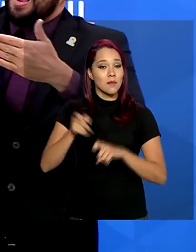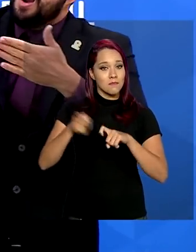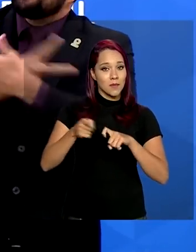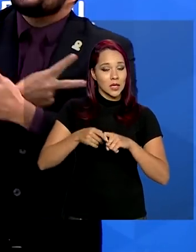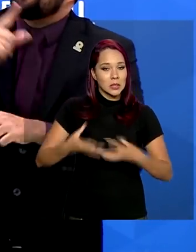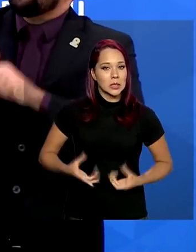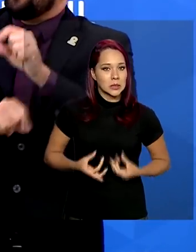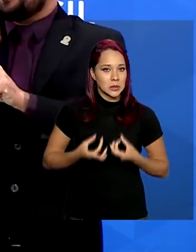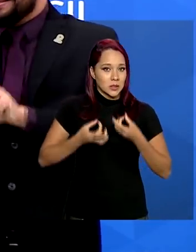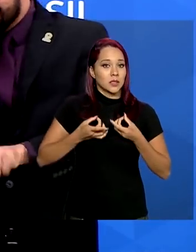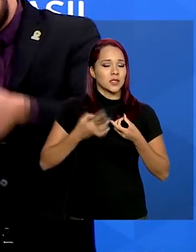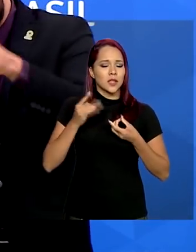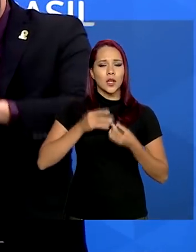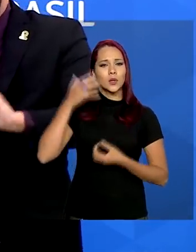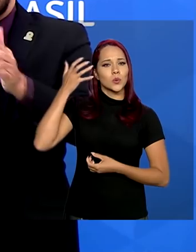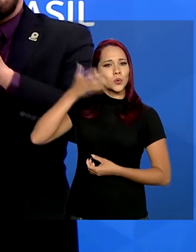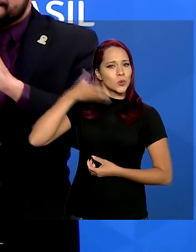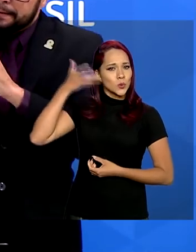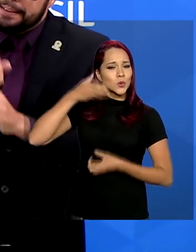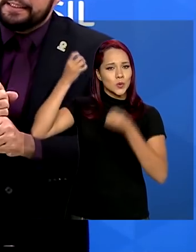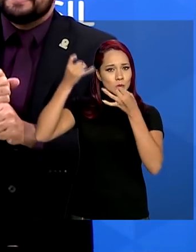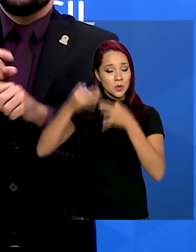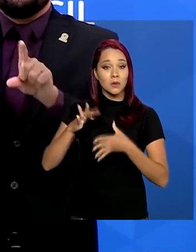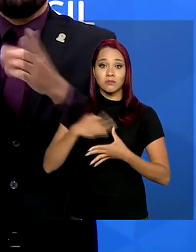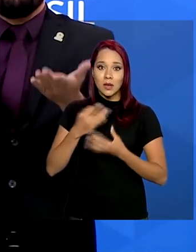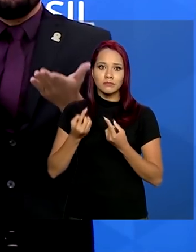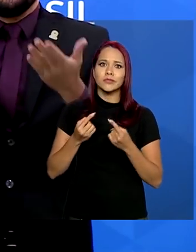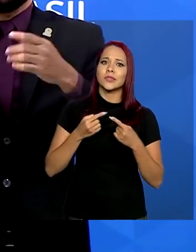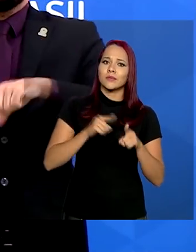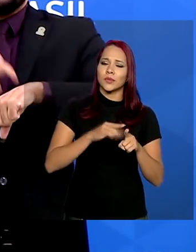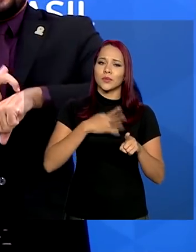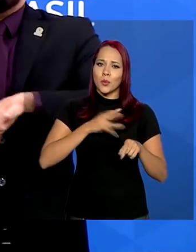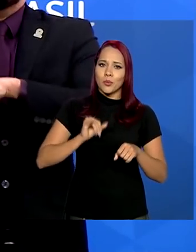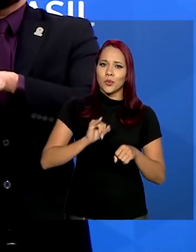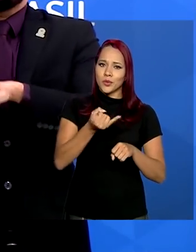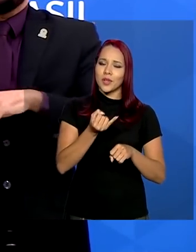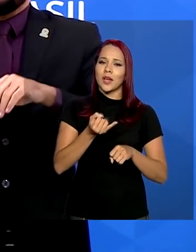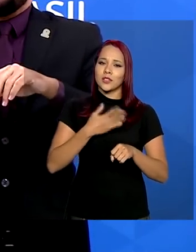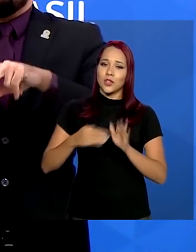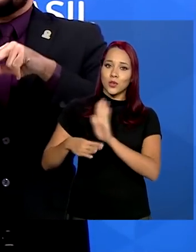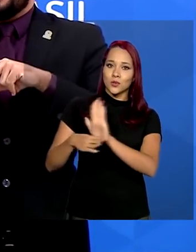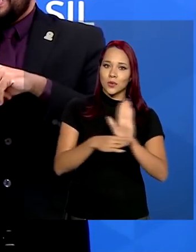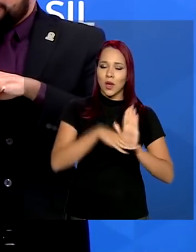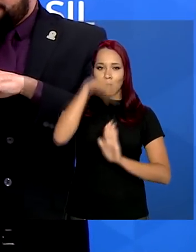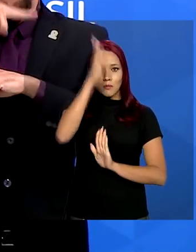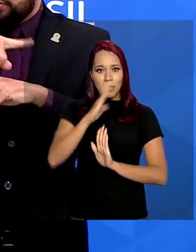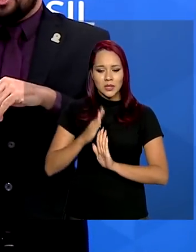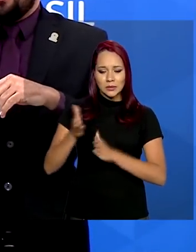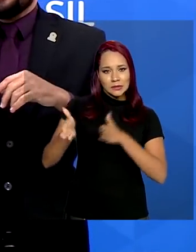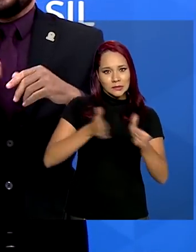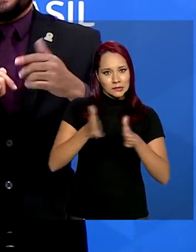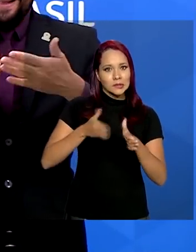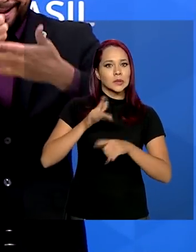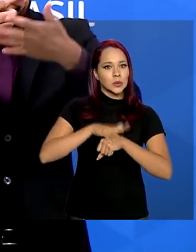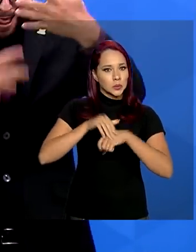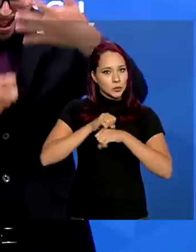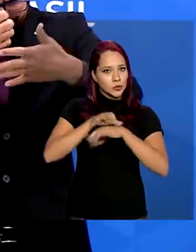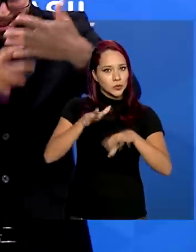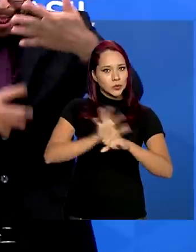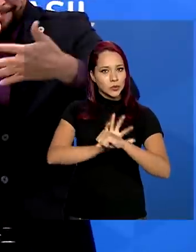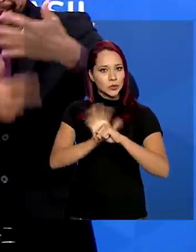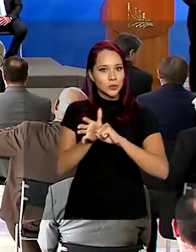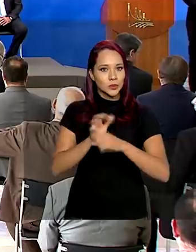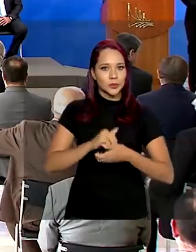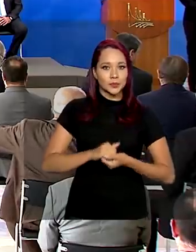-oncologista. No discurso, afirmou que é um desafio ter a oportunidade de ajudar o país durante a pandemia da Covid